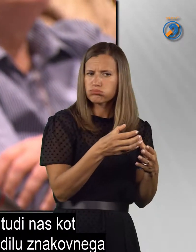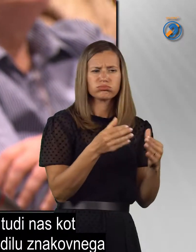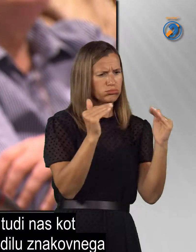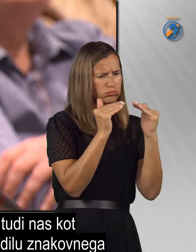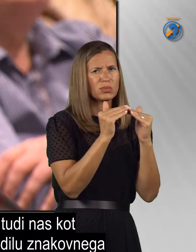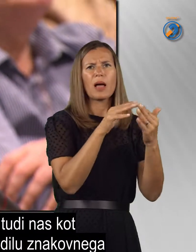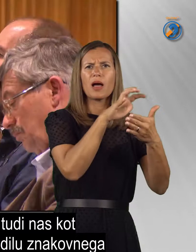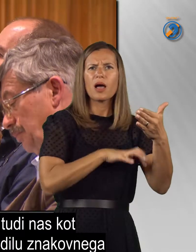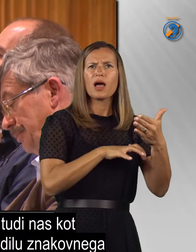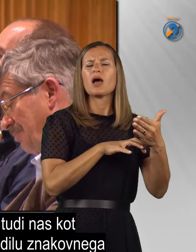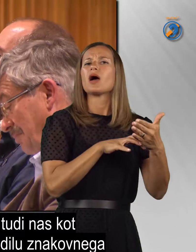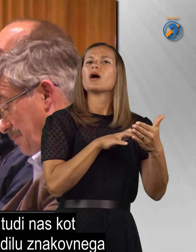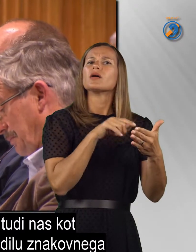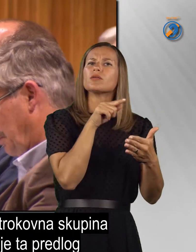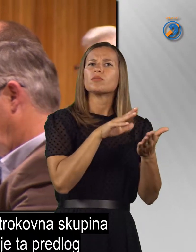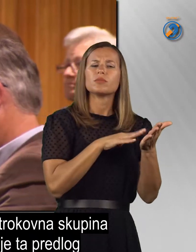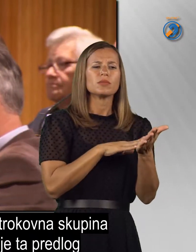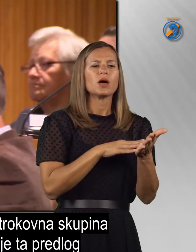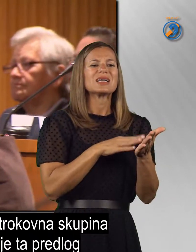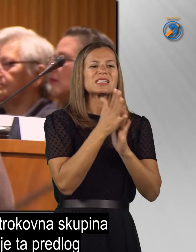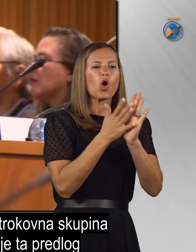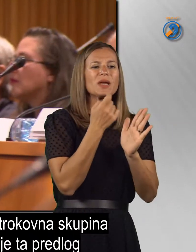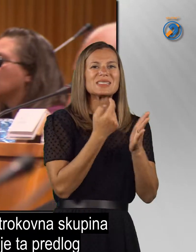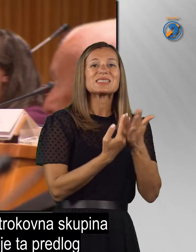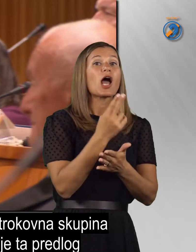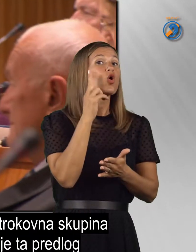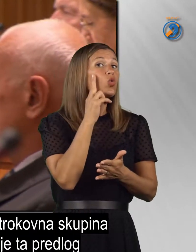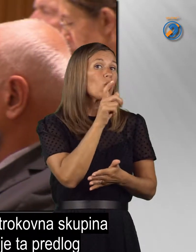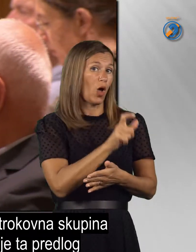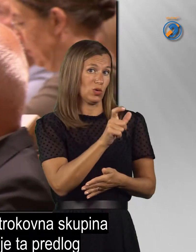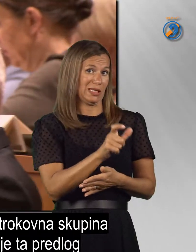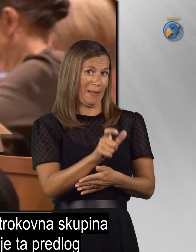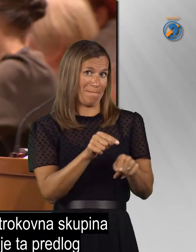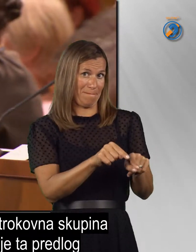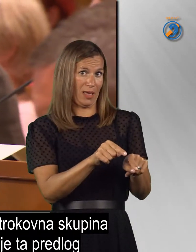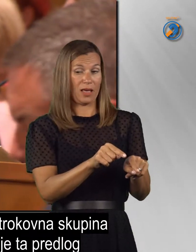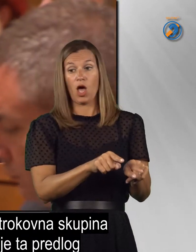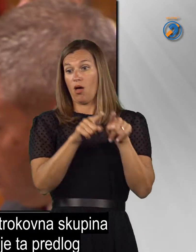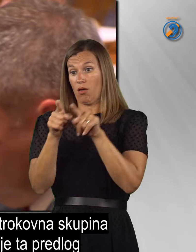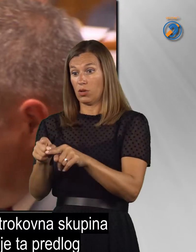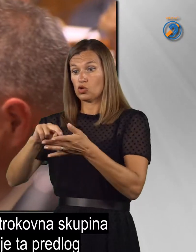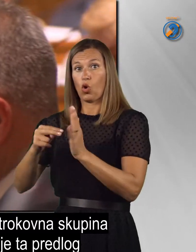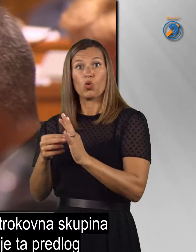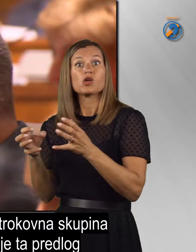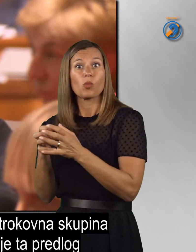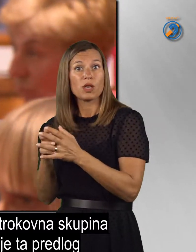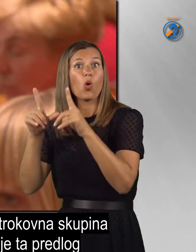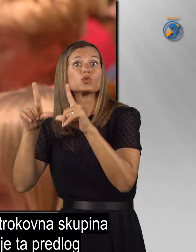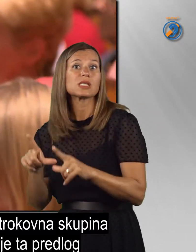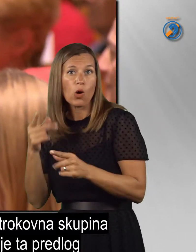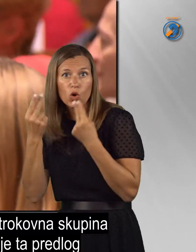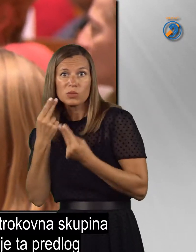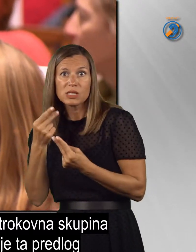v besedilu znakovnega jezika z osebe gluhe. gluhe osebe. Strokovna skupina